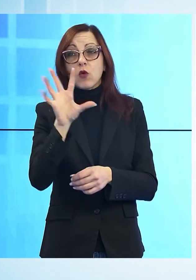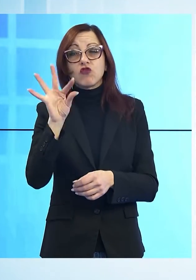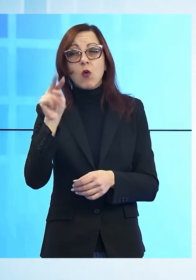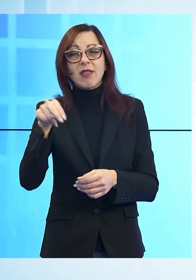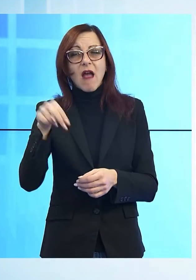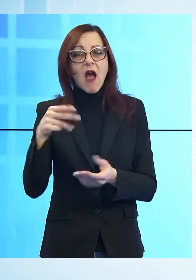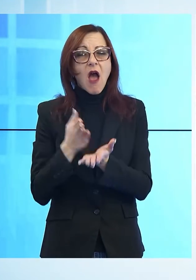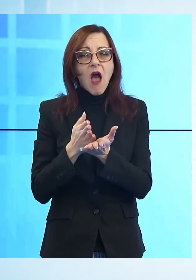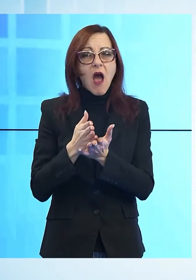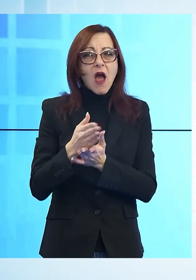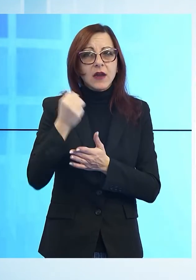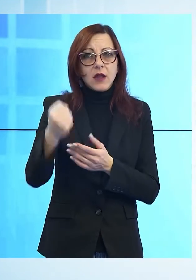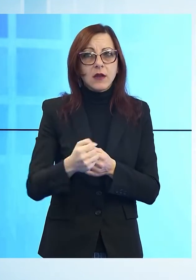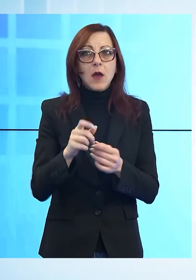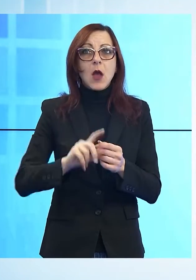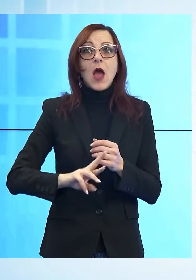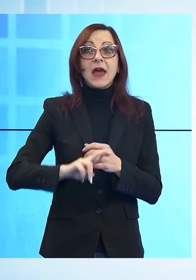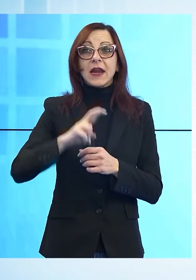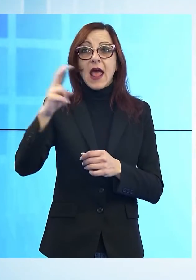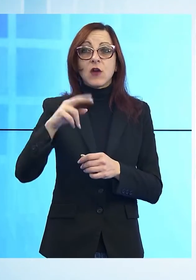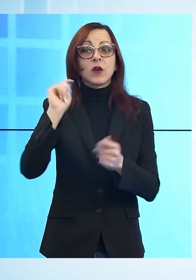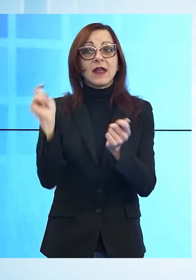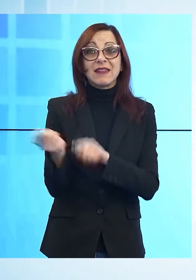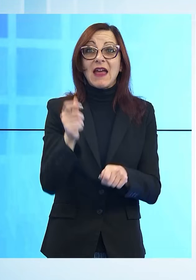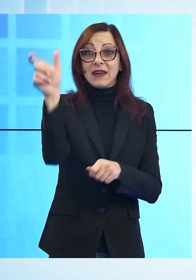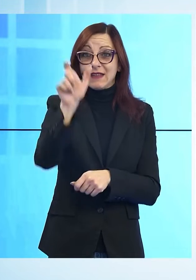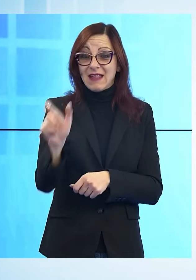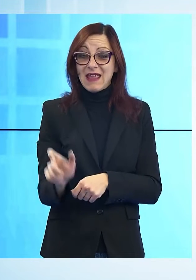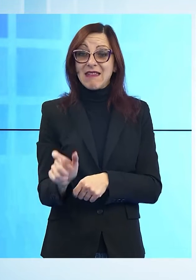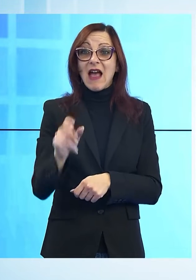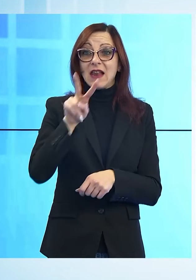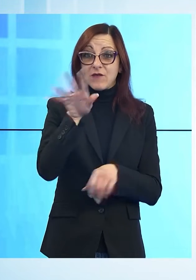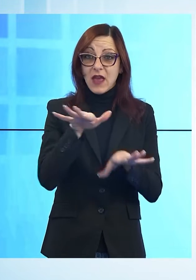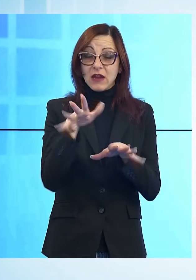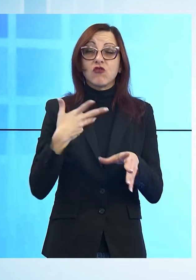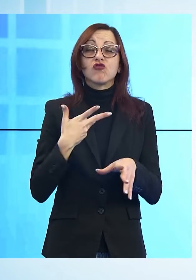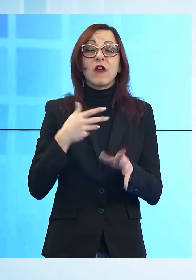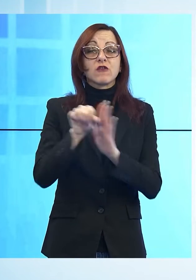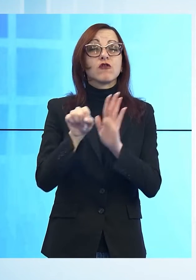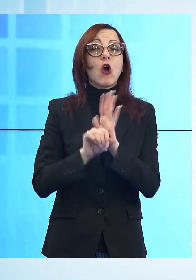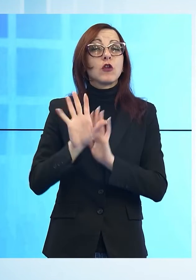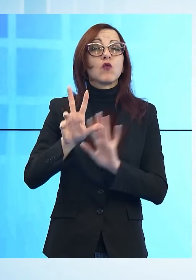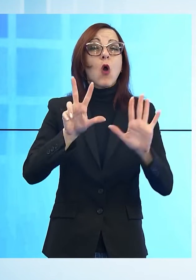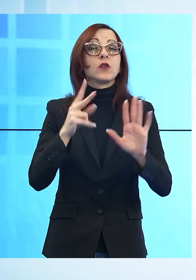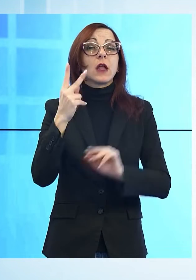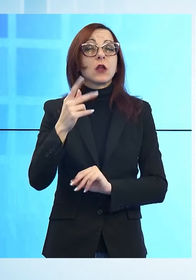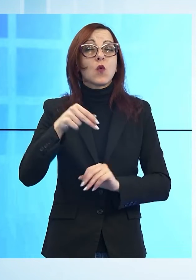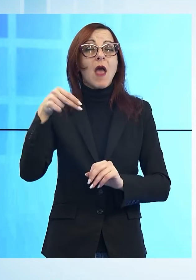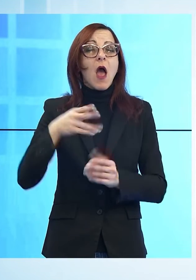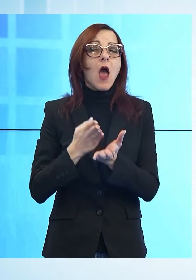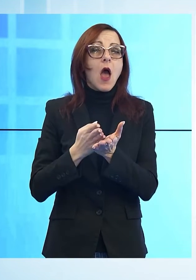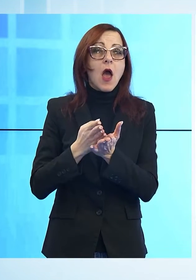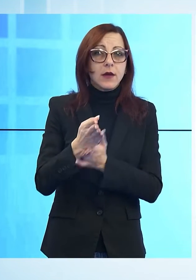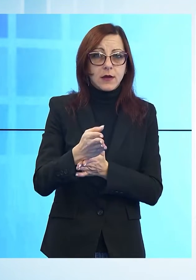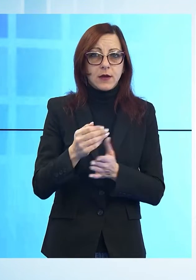fino al record del Tennis Italia di Viereggio che ha festeggiato ben 82 anni di storia. A consegnare i premi sono stati i vertici della Confesercenti